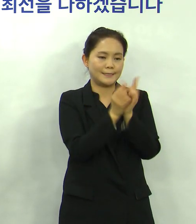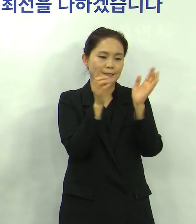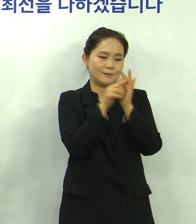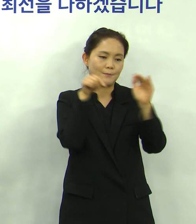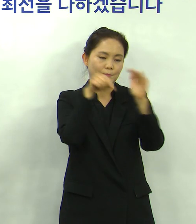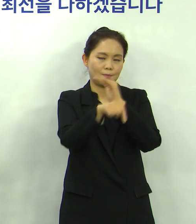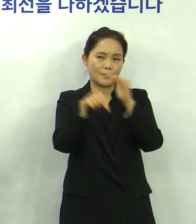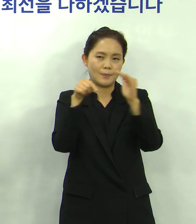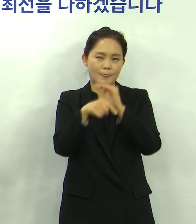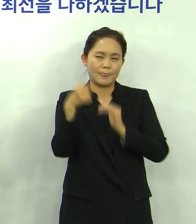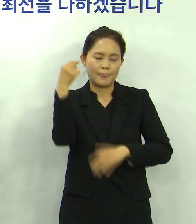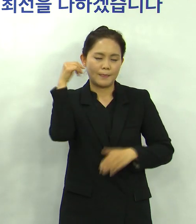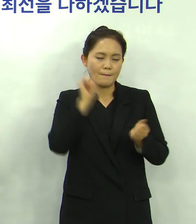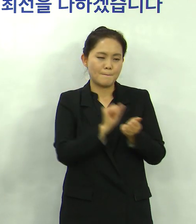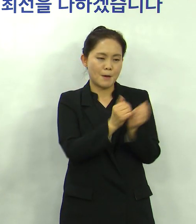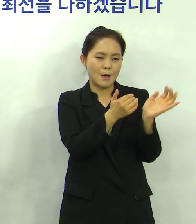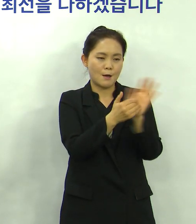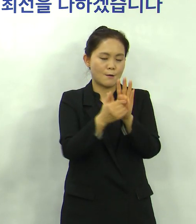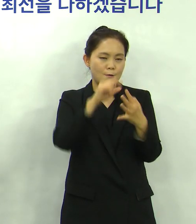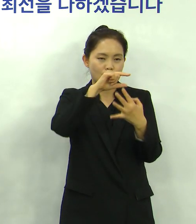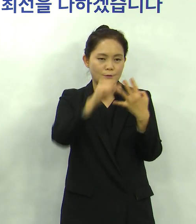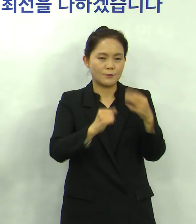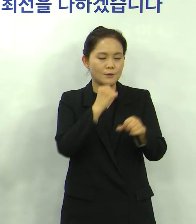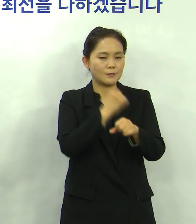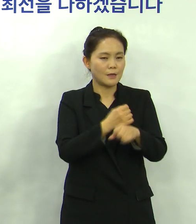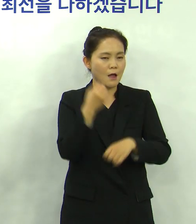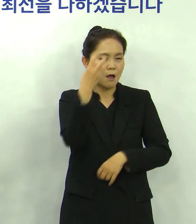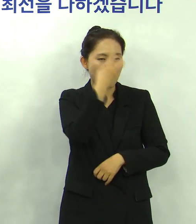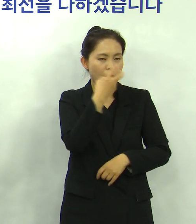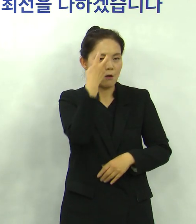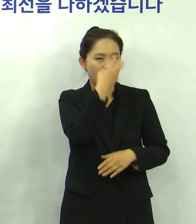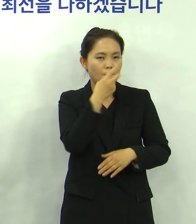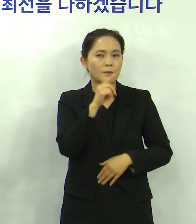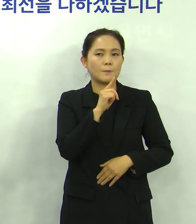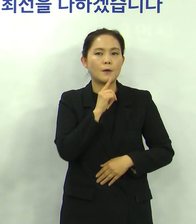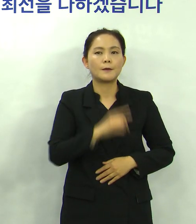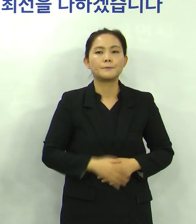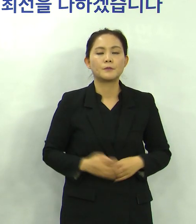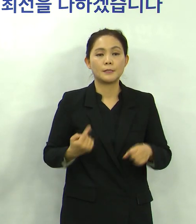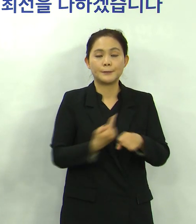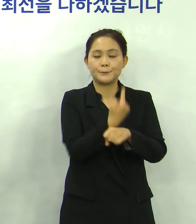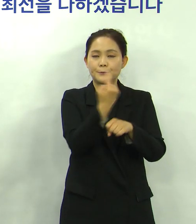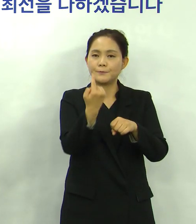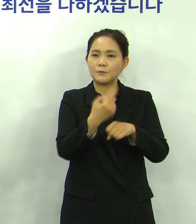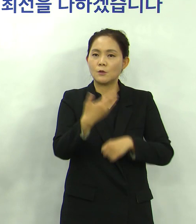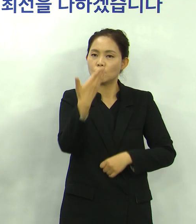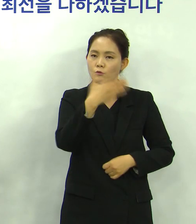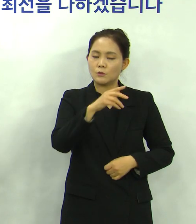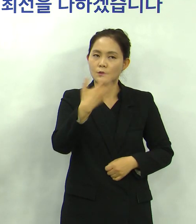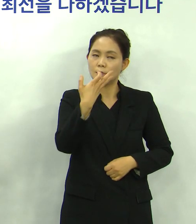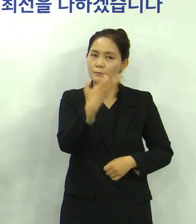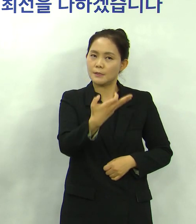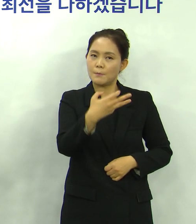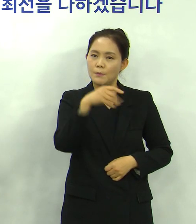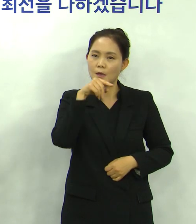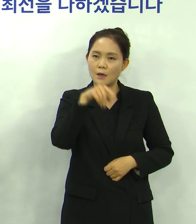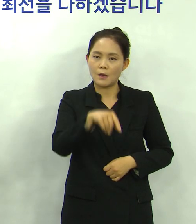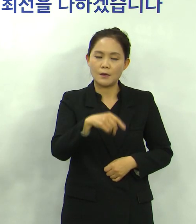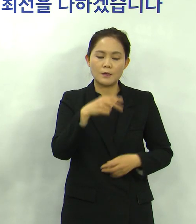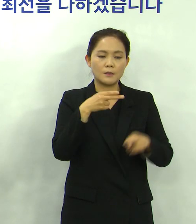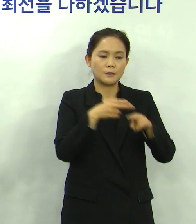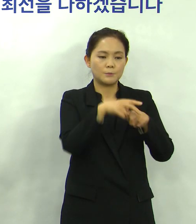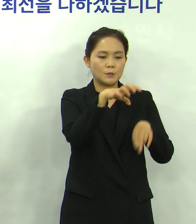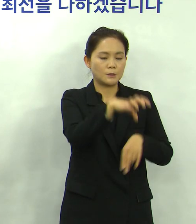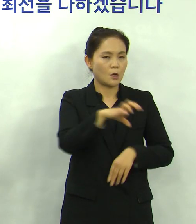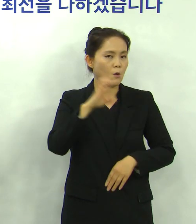방역수칙 순수 상태를 꼼꼼히 살폈습니다 그 외에 9,013개 음식점과